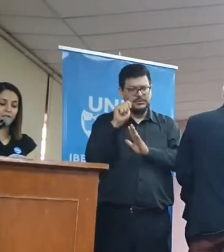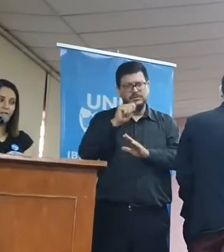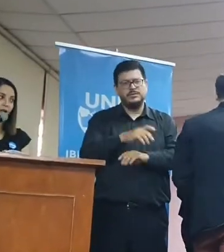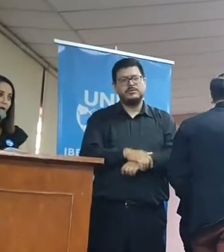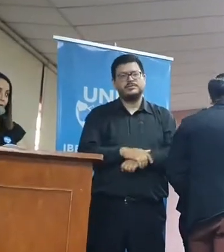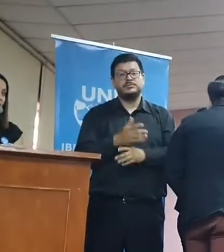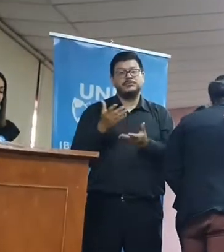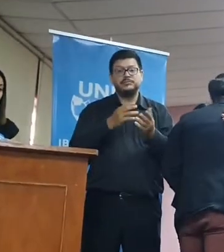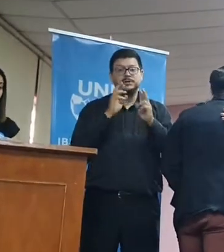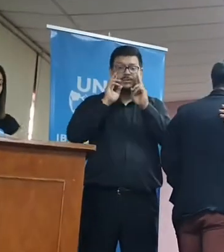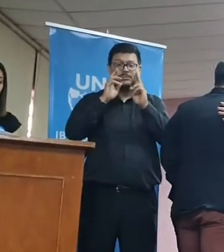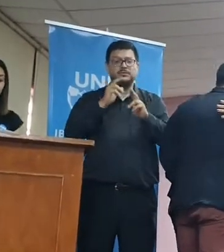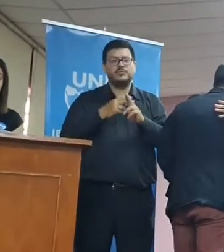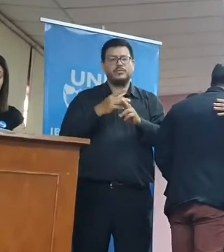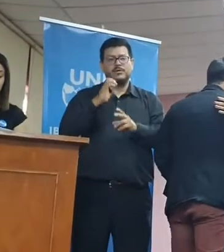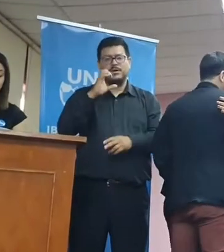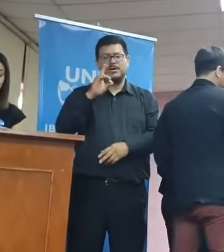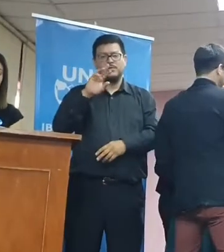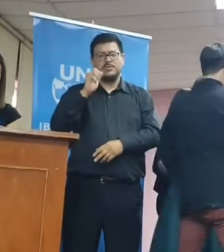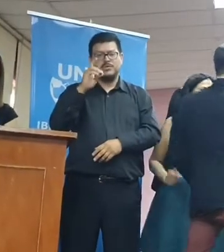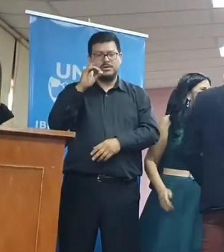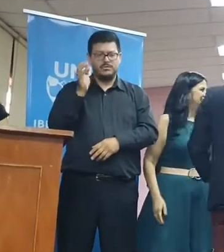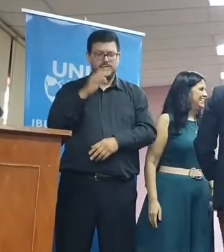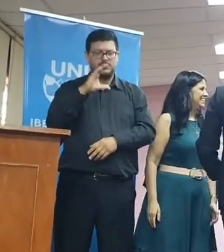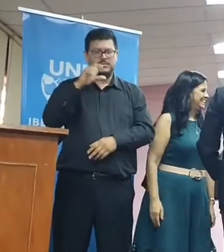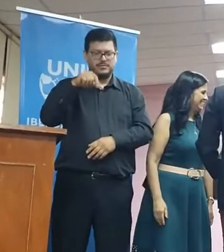Representado por Eduardo Quintana.